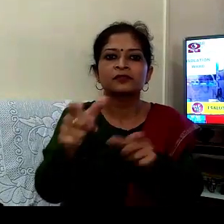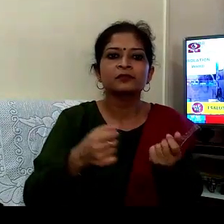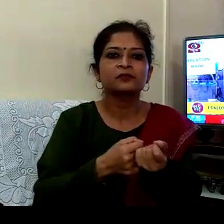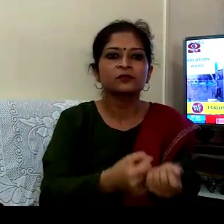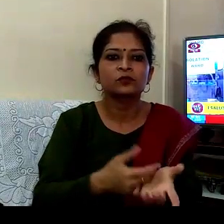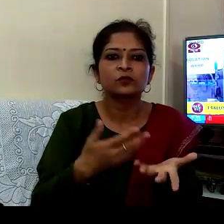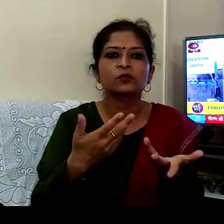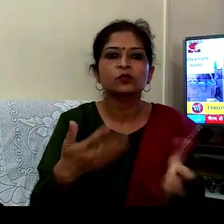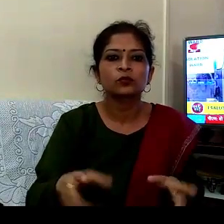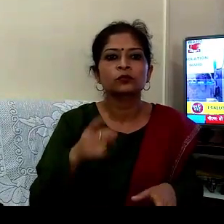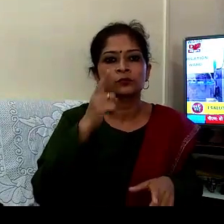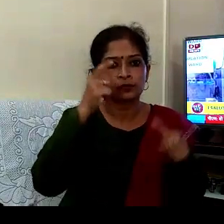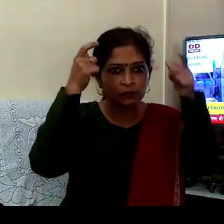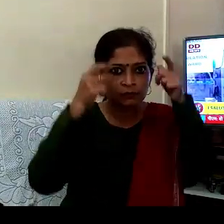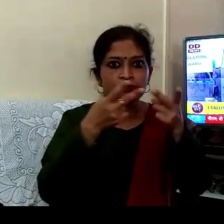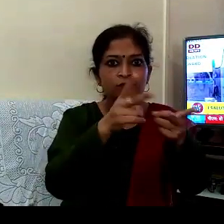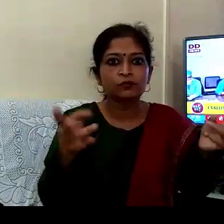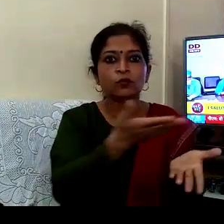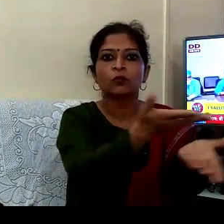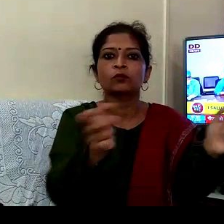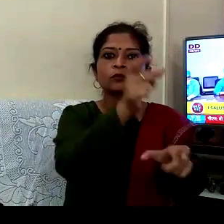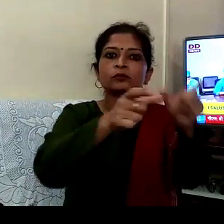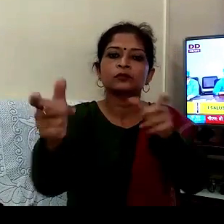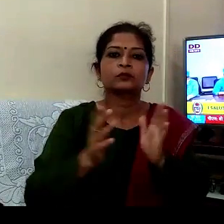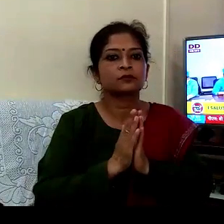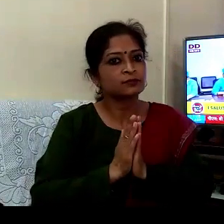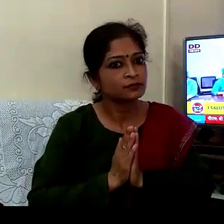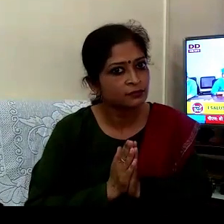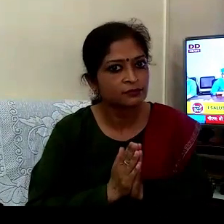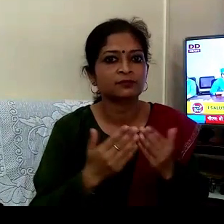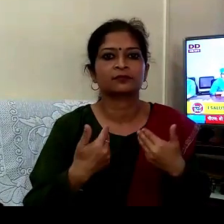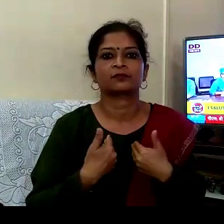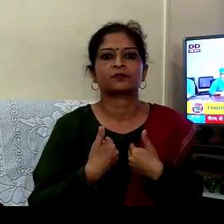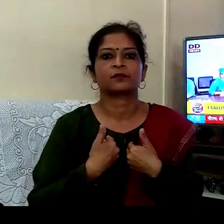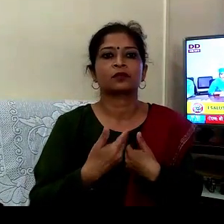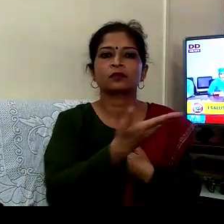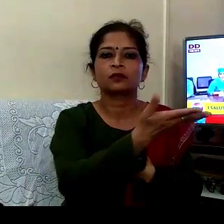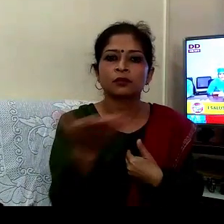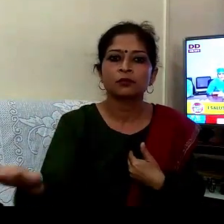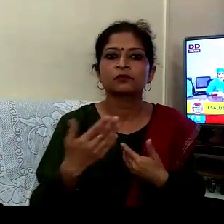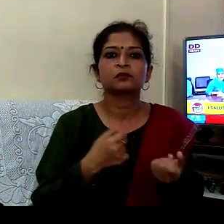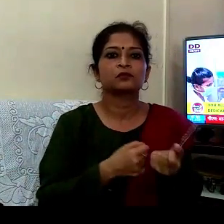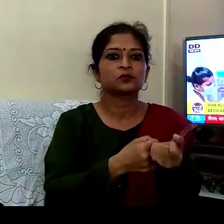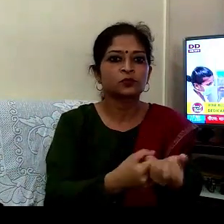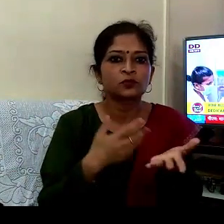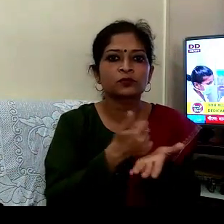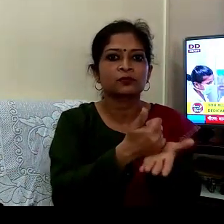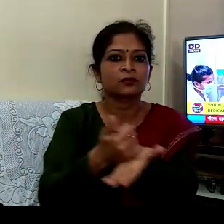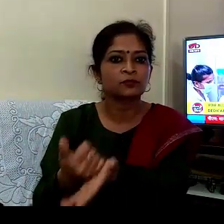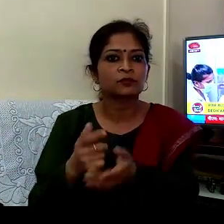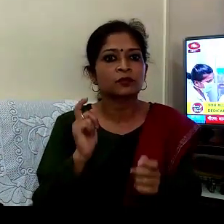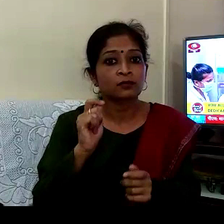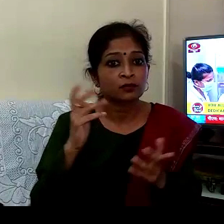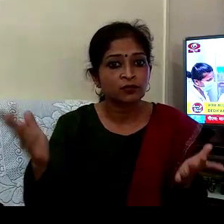ہر نرش کو آج میں نمن کرتا ہوں آپ سبھی جس سیوہ بھاو کے ساتھ کائلے کرتے ہیں وہ